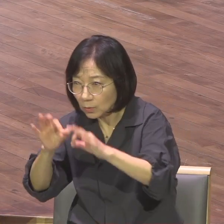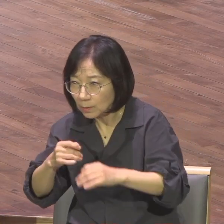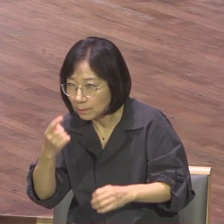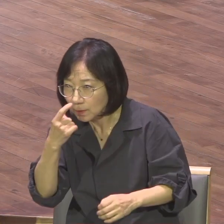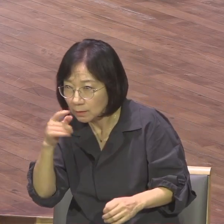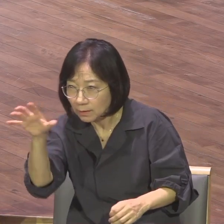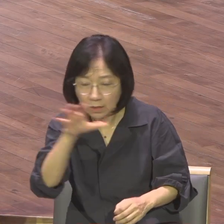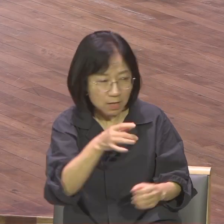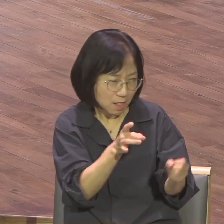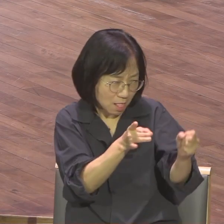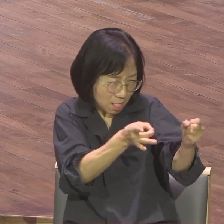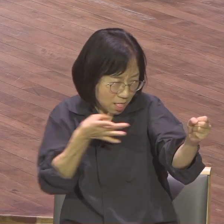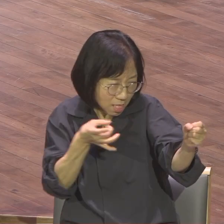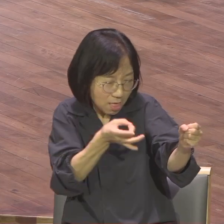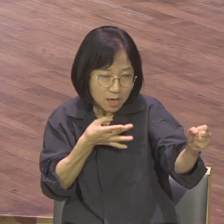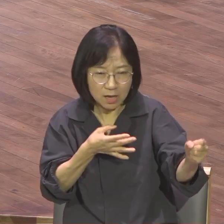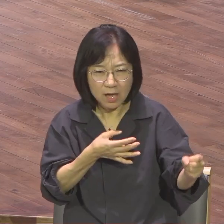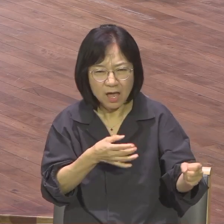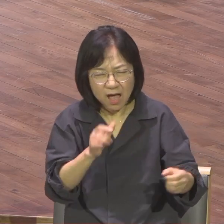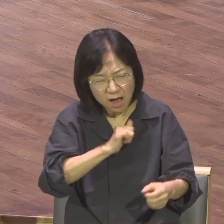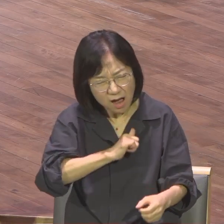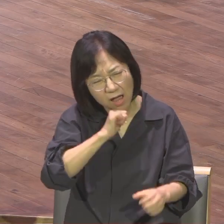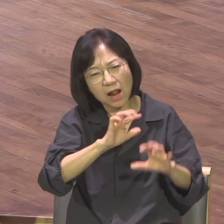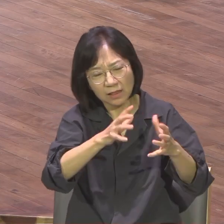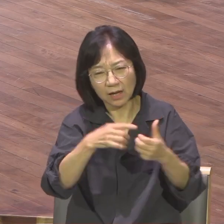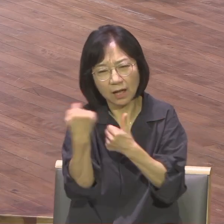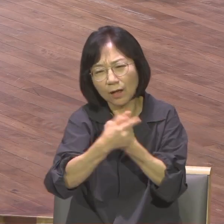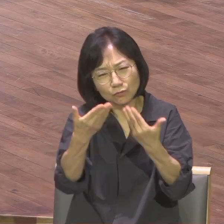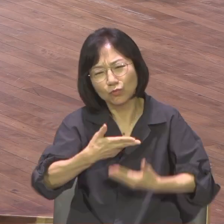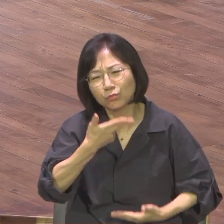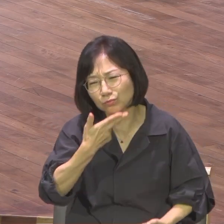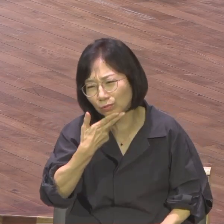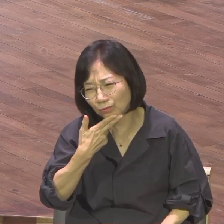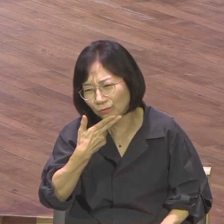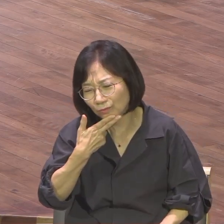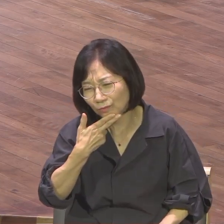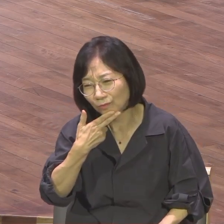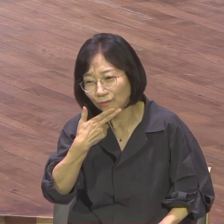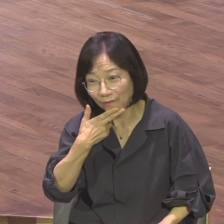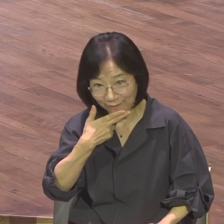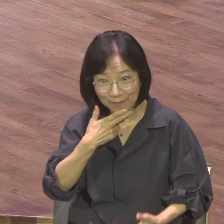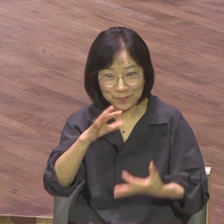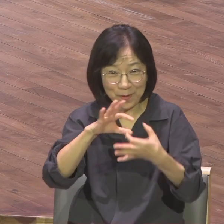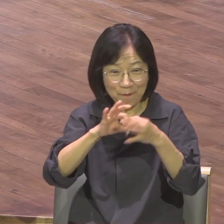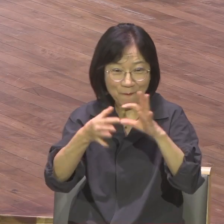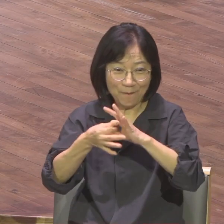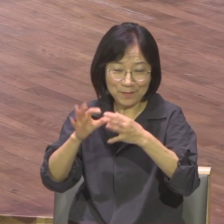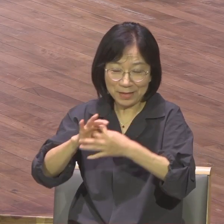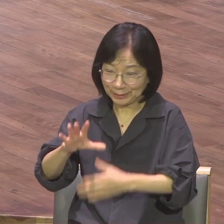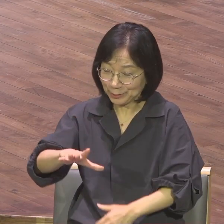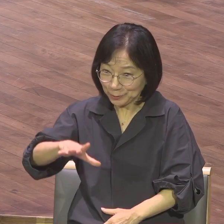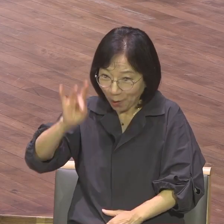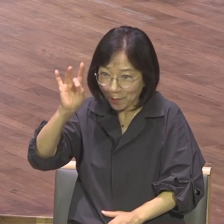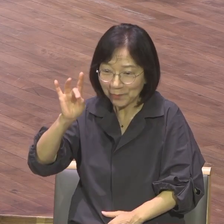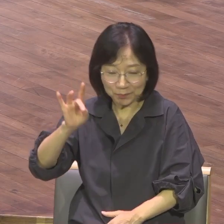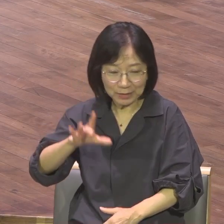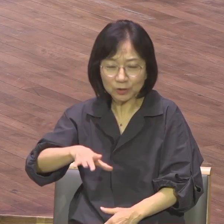너무 열악하니까 장비도 없어 코치도 없어 이번에 올림픽에 나왔는데 가슴에 보호대를 차야 되는데 이 보호대도 없어요